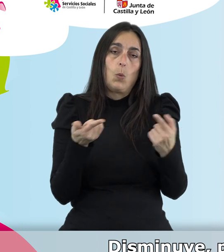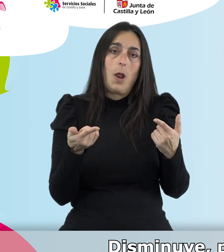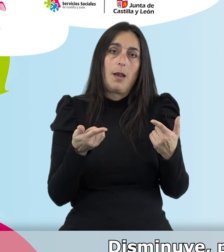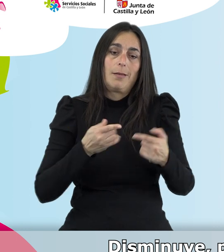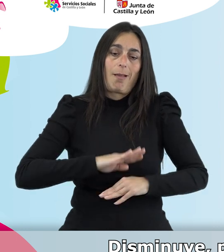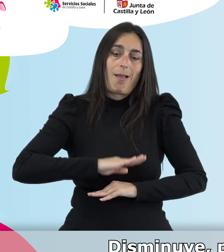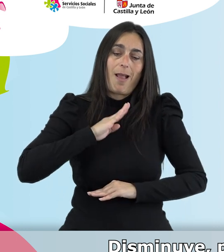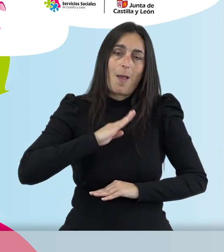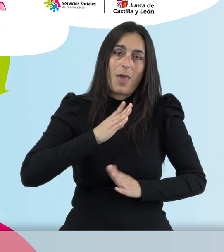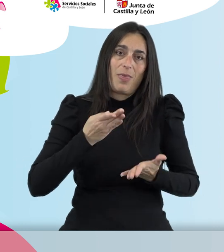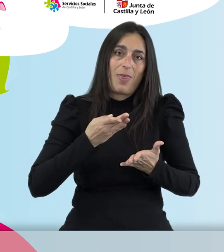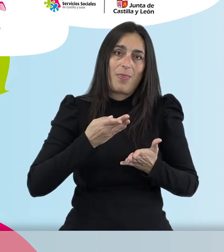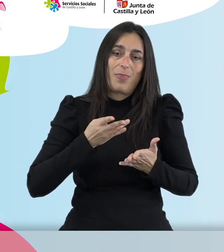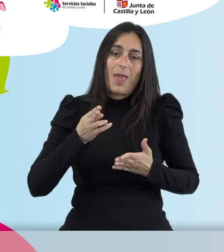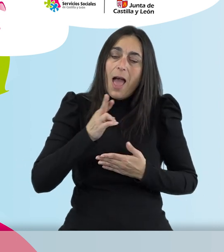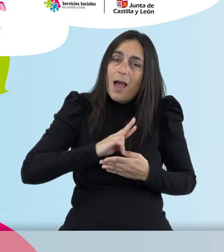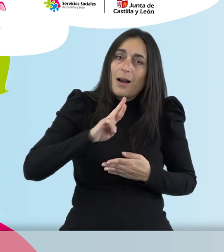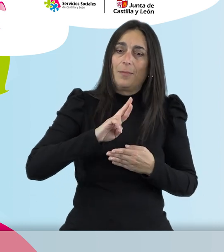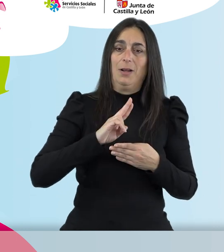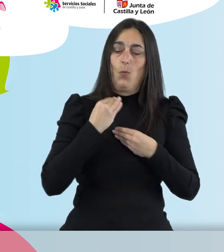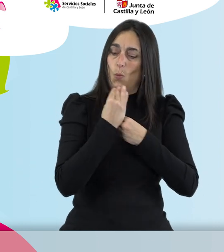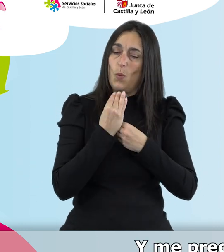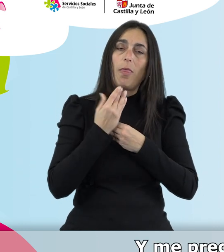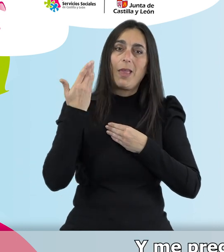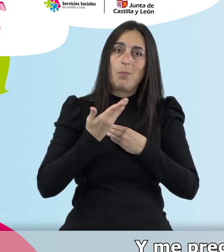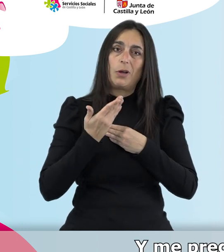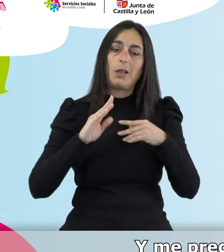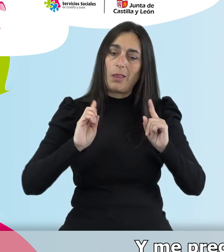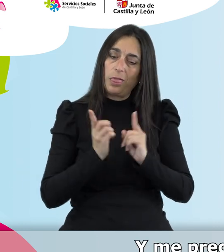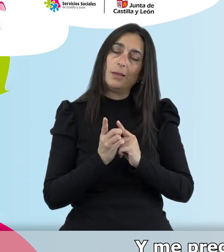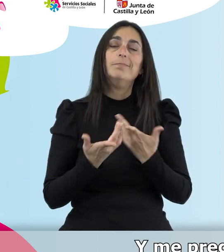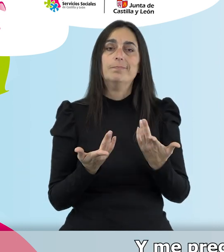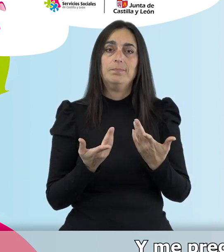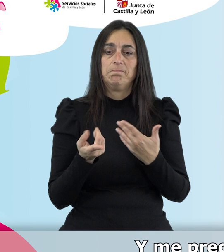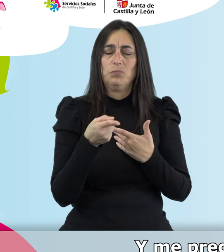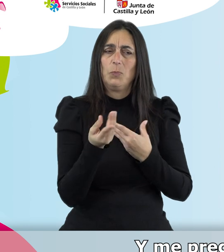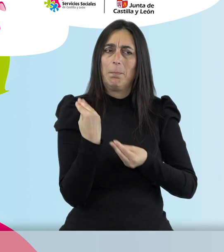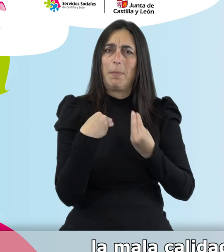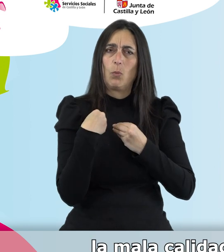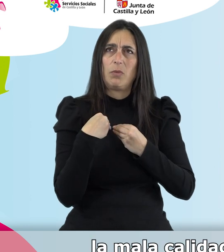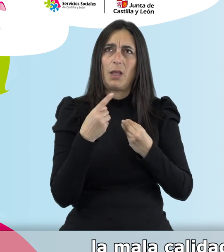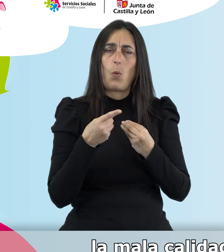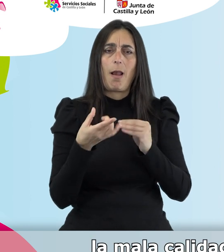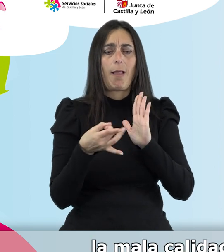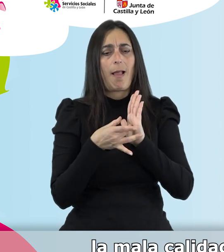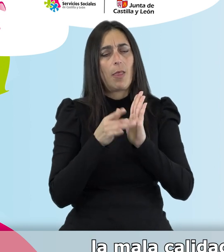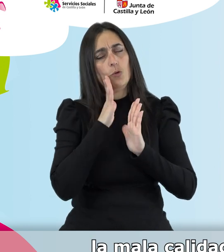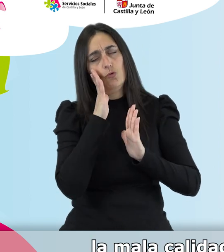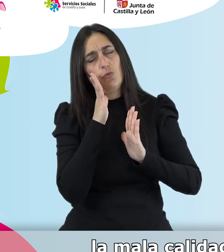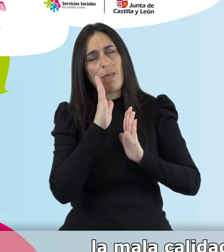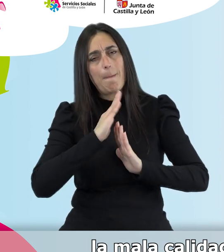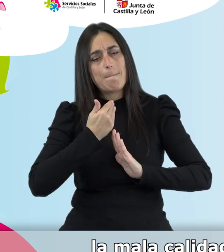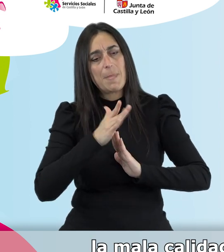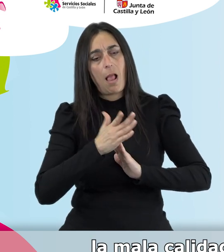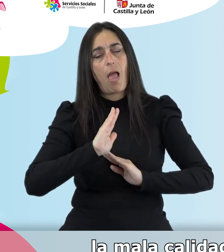capacidad reparadora, que es muy importante. Y me preguntas que, ¿cómo nos puede afectar la mala calidad del sueño